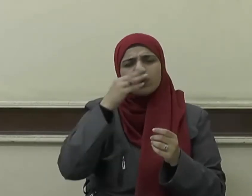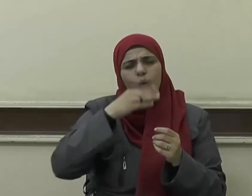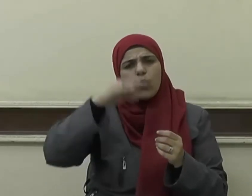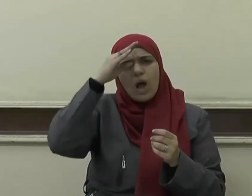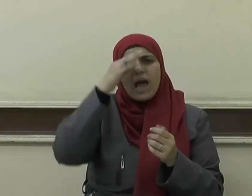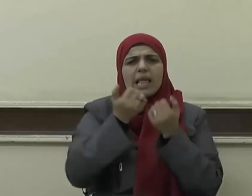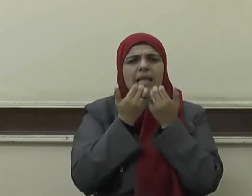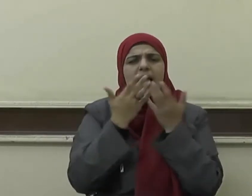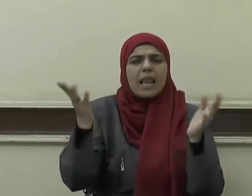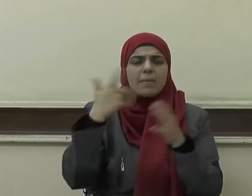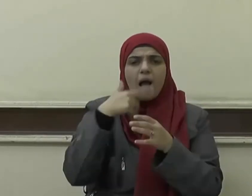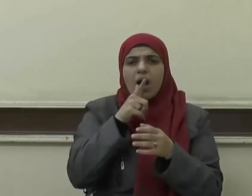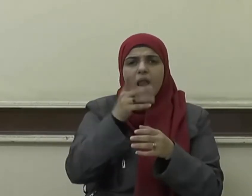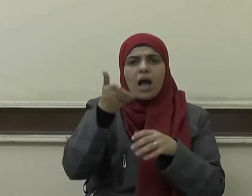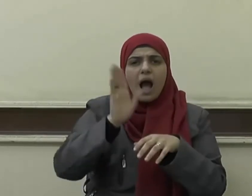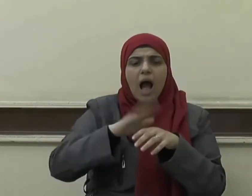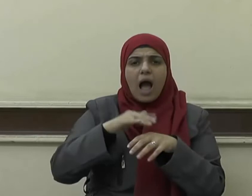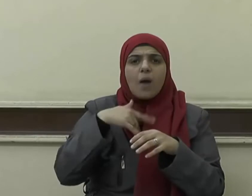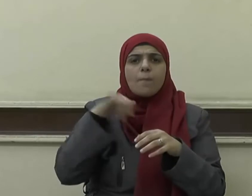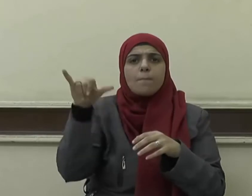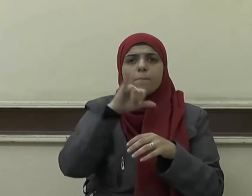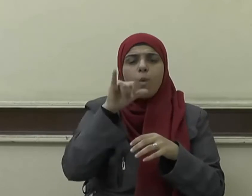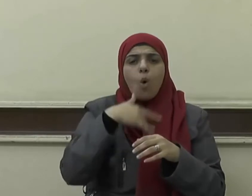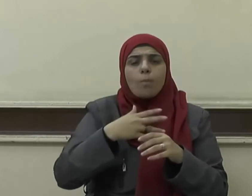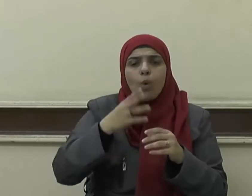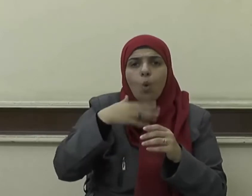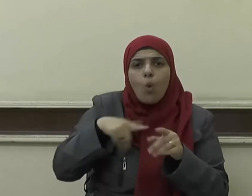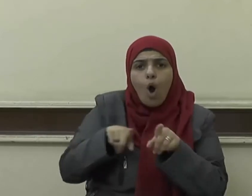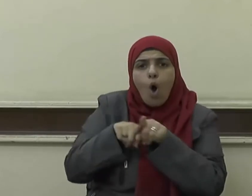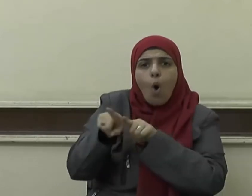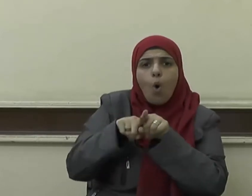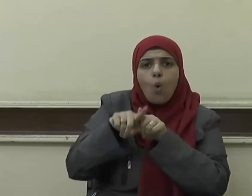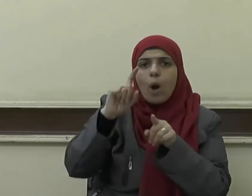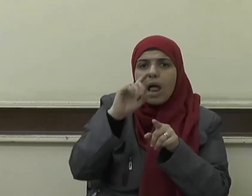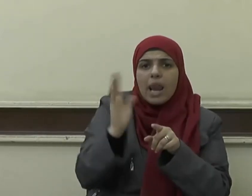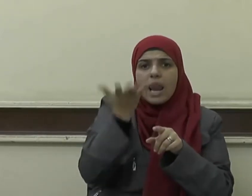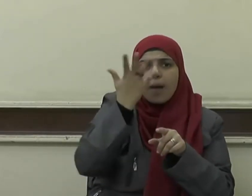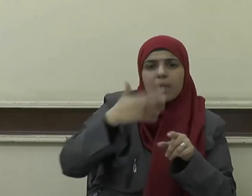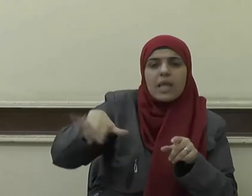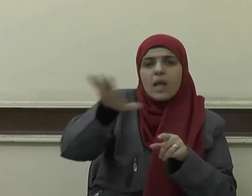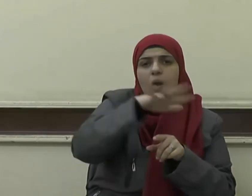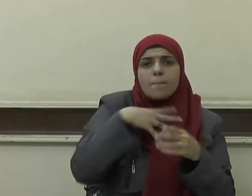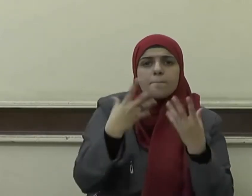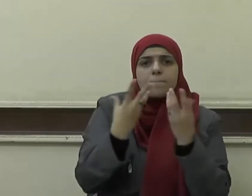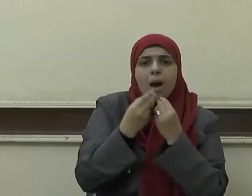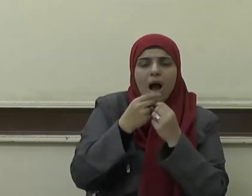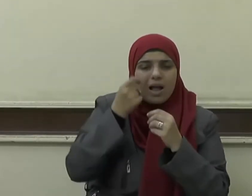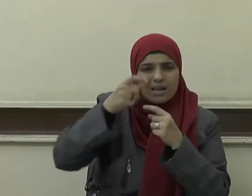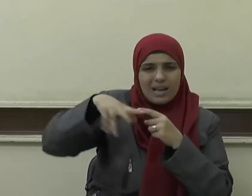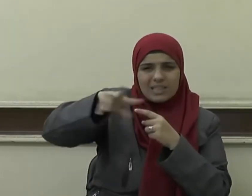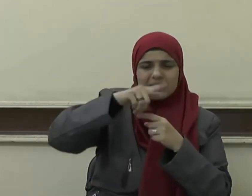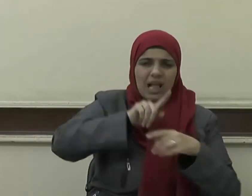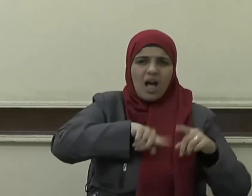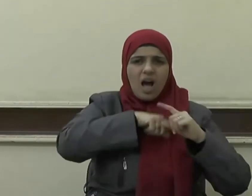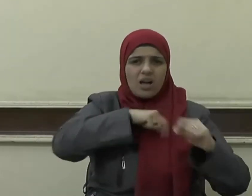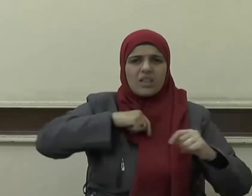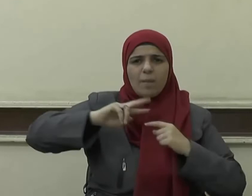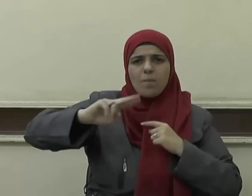الإنسانية بين الأنبياء وبين المخالفين لهم في العقيدة ومن ذلك قوله تعالى